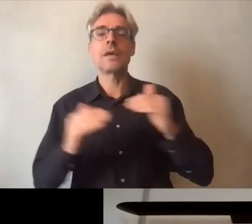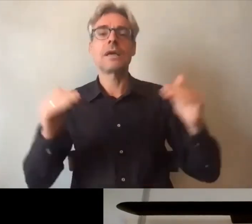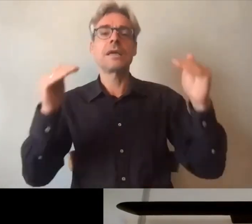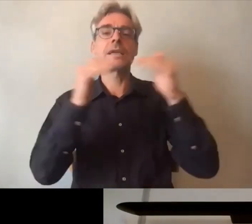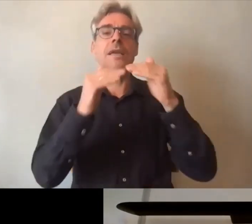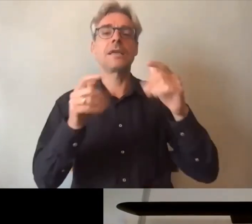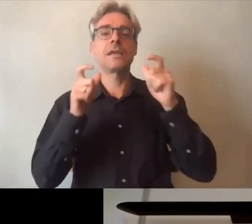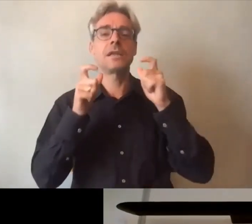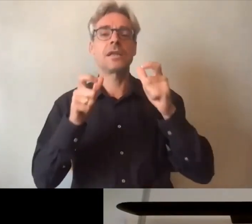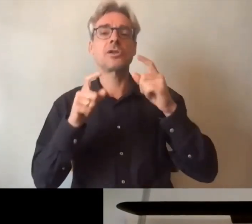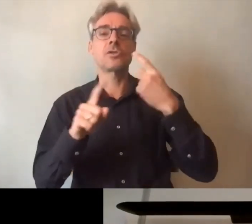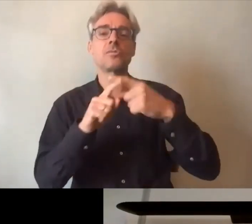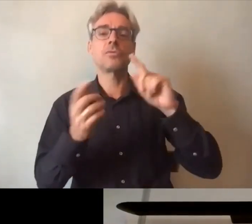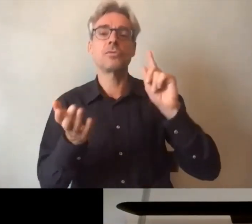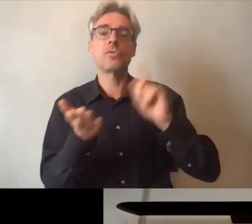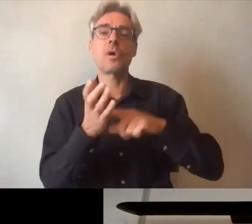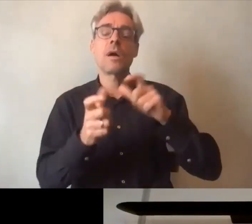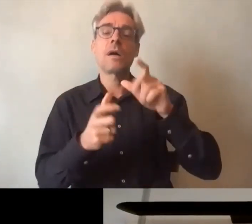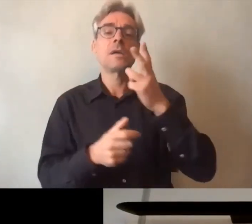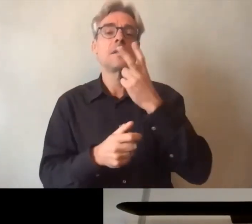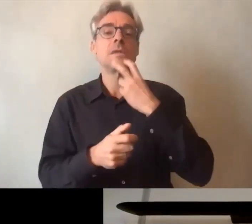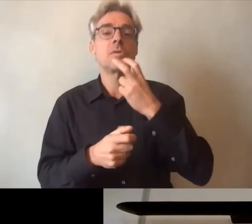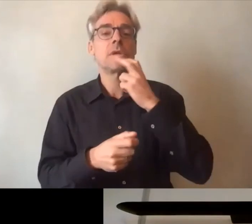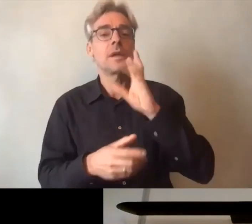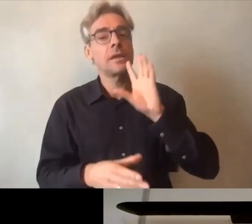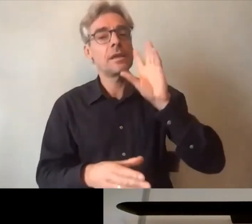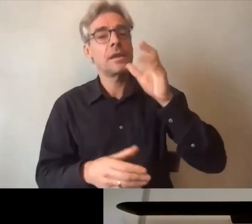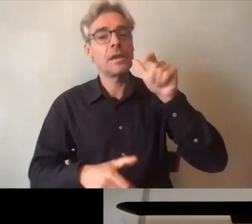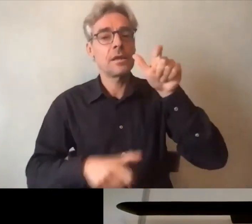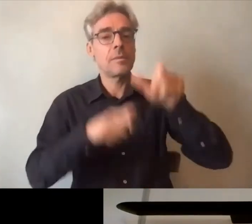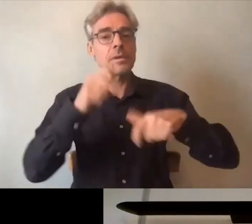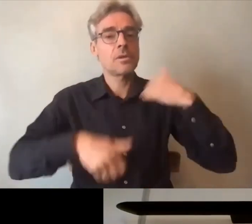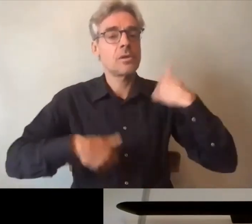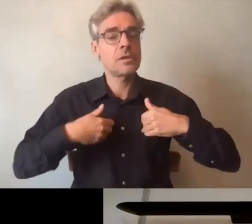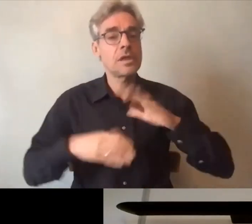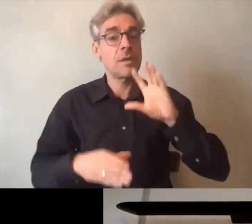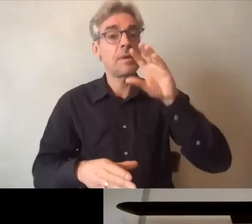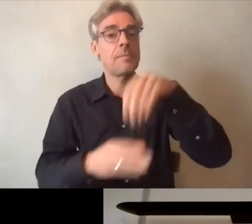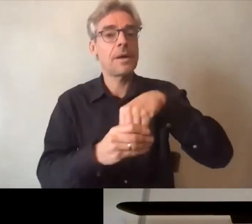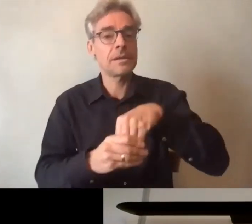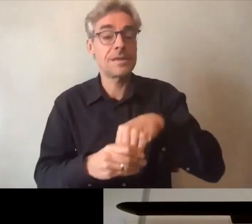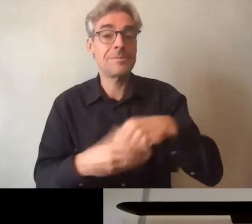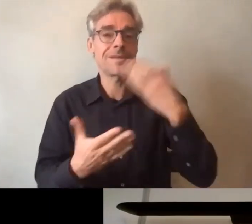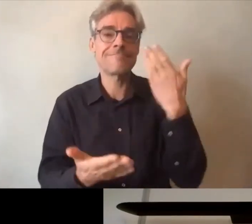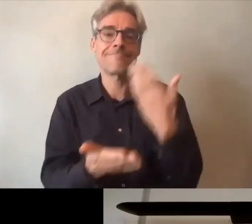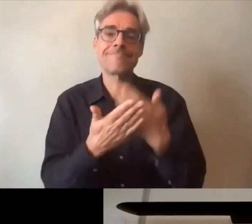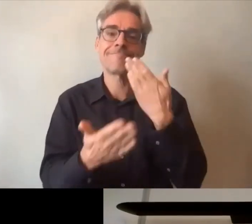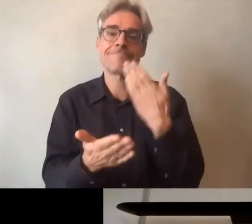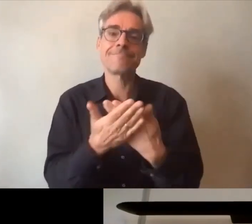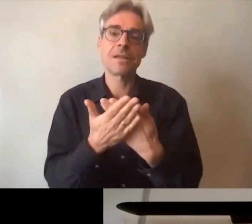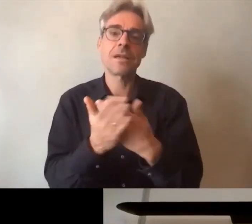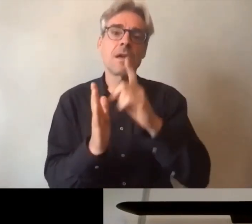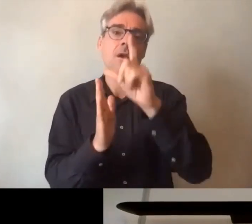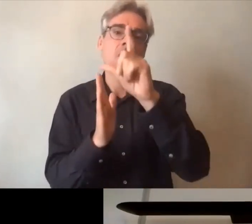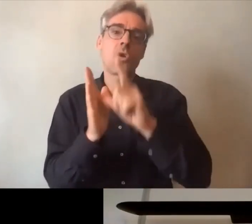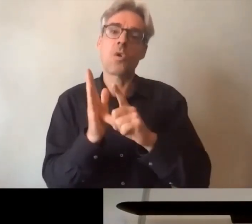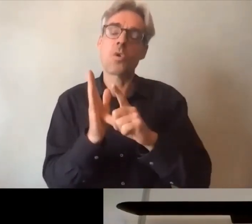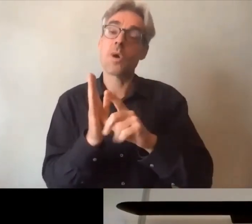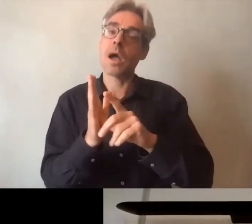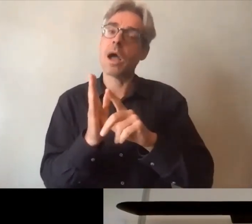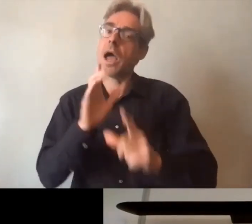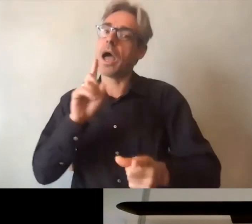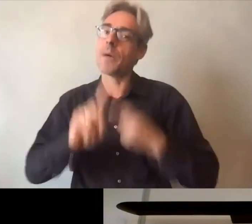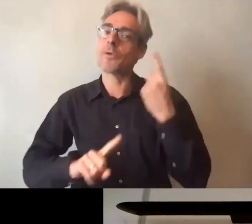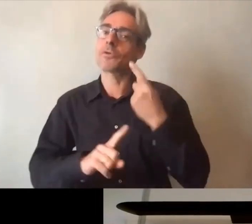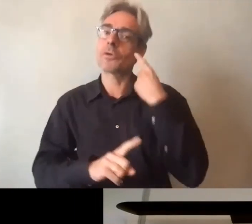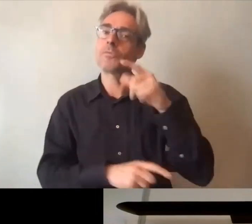participation et la citoyenneté des personnes handicapées est le type même de très grande loi de la République